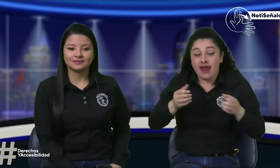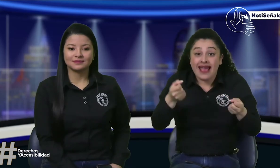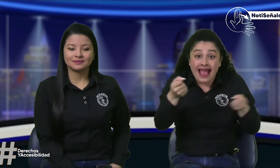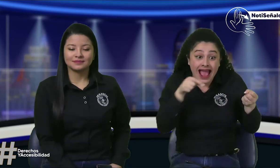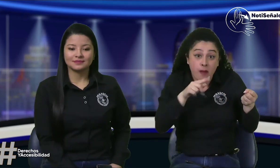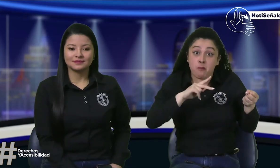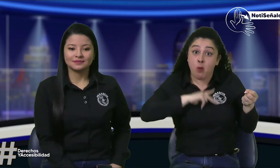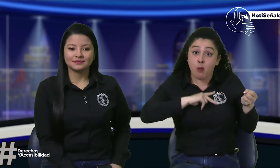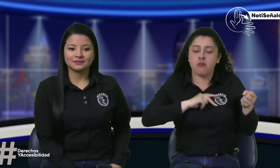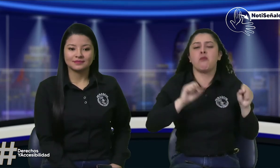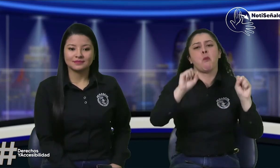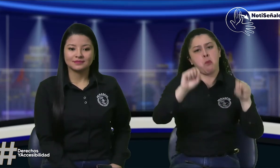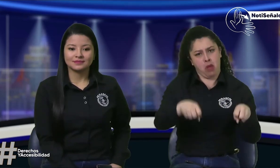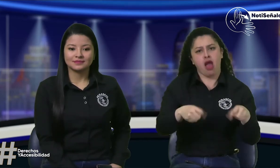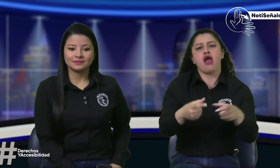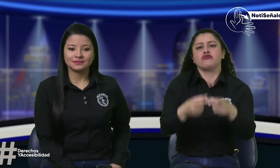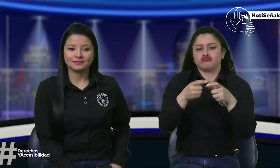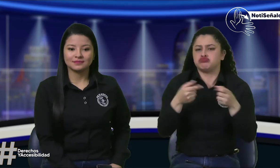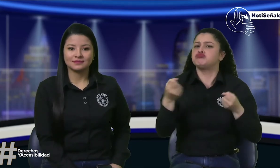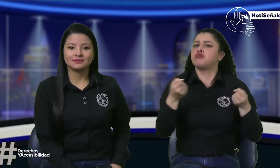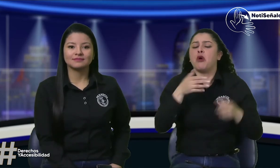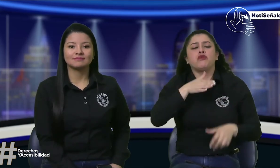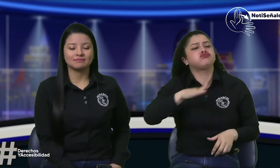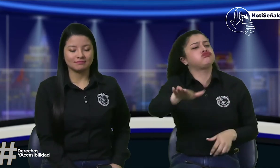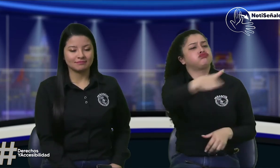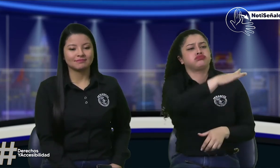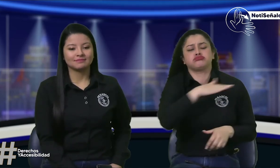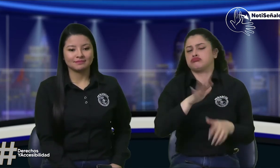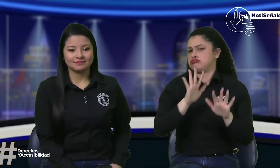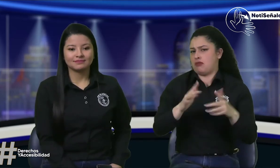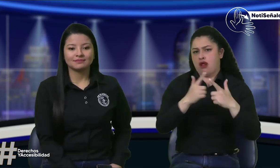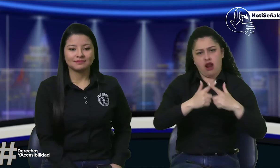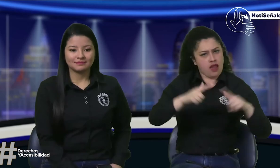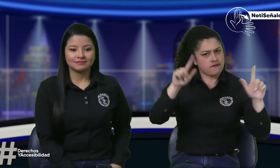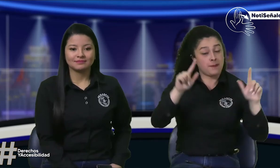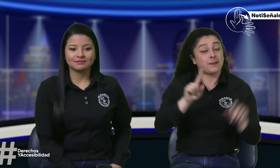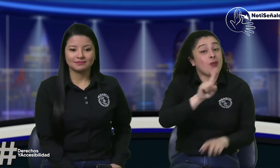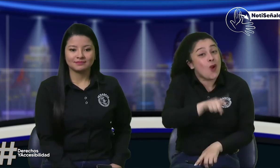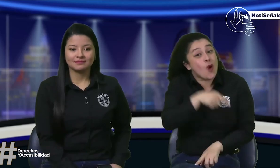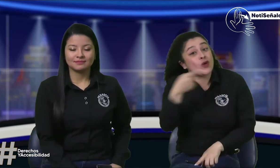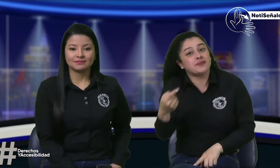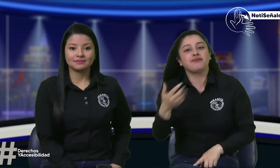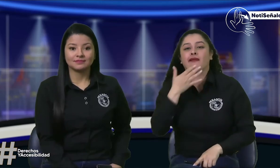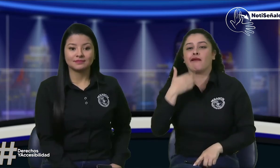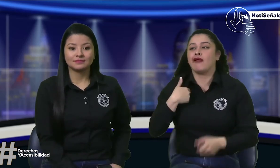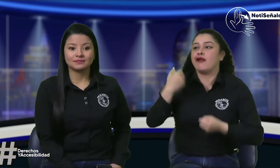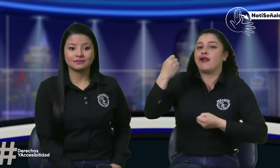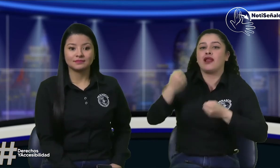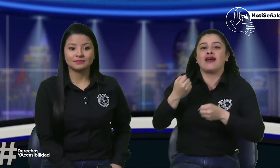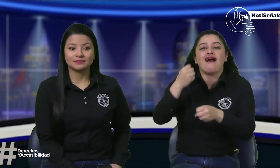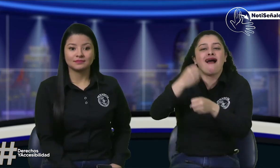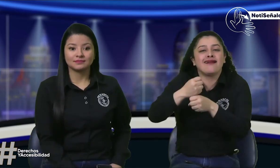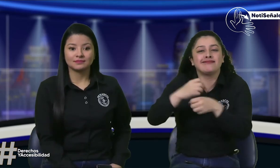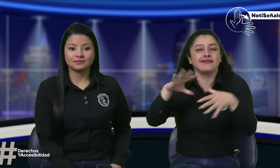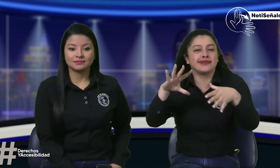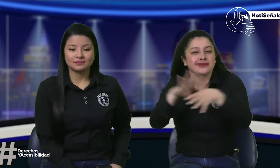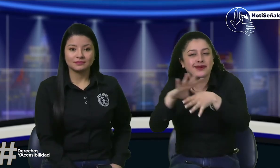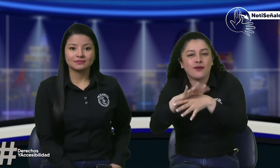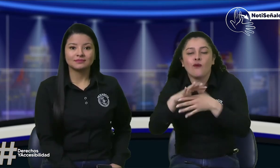su propio auto moto también que puedan conducir pero digamos ya para